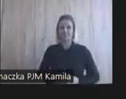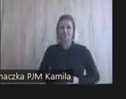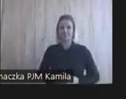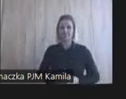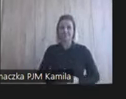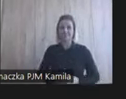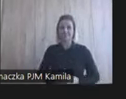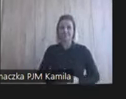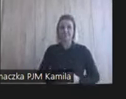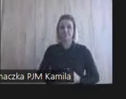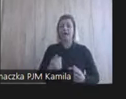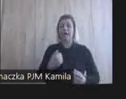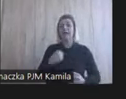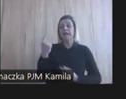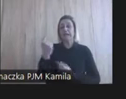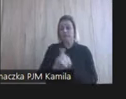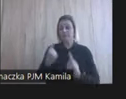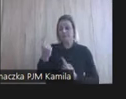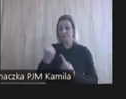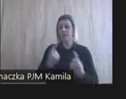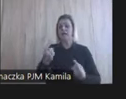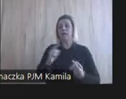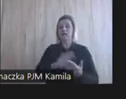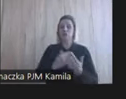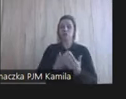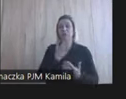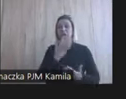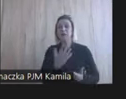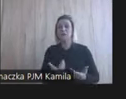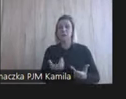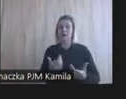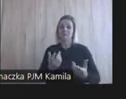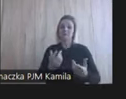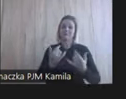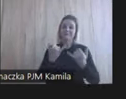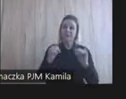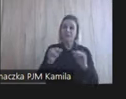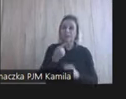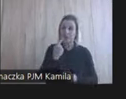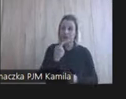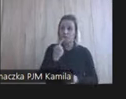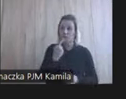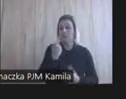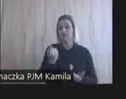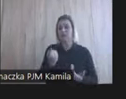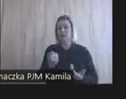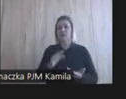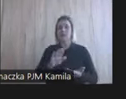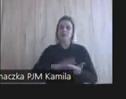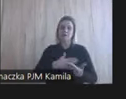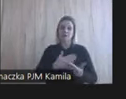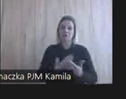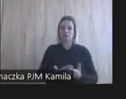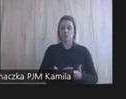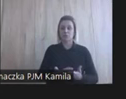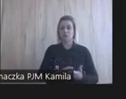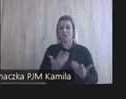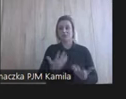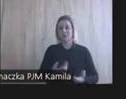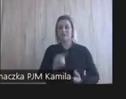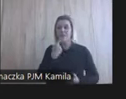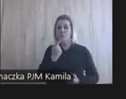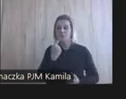myślę sobie o tym, że jeżeli będziemy chcieli wprowadzić inny język, na przykład będziemy chcieli mieć język